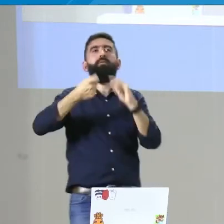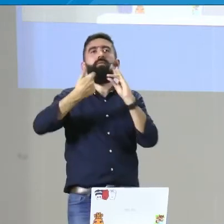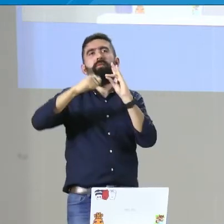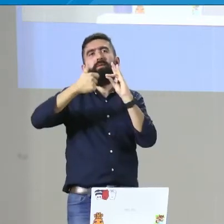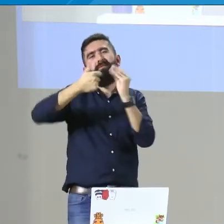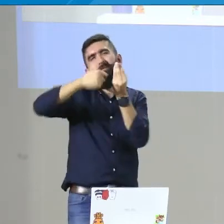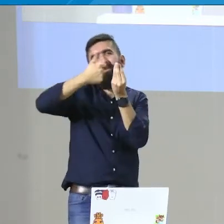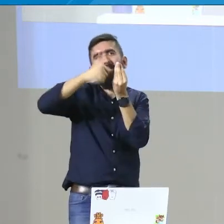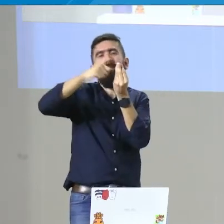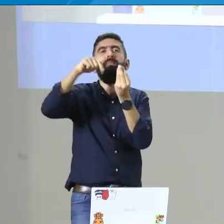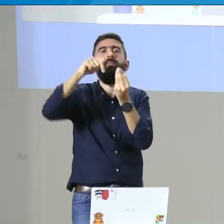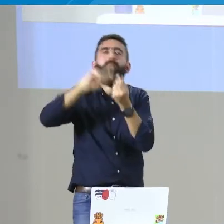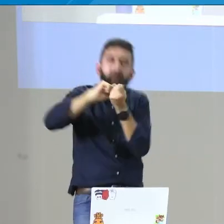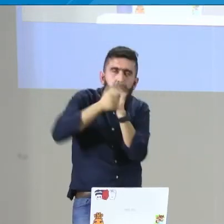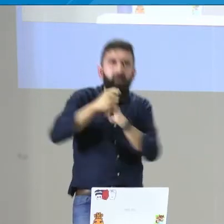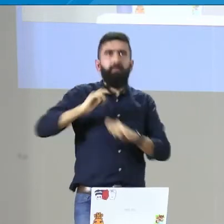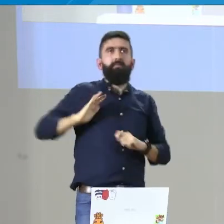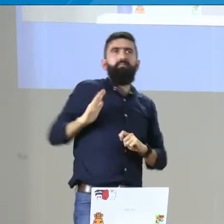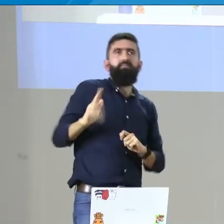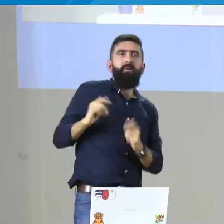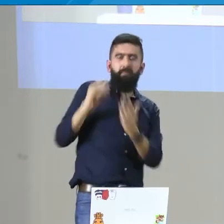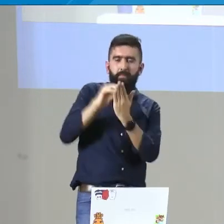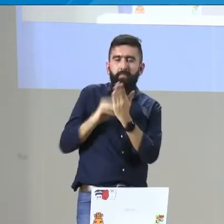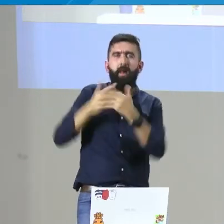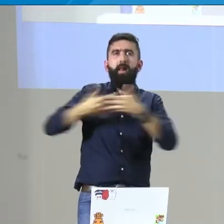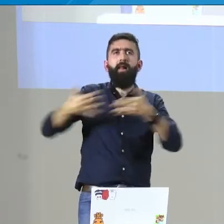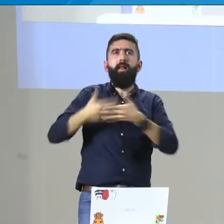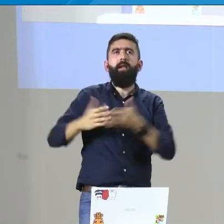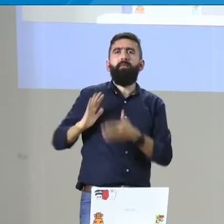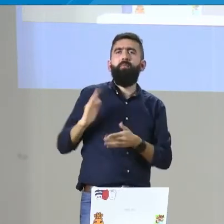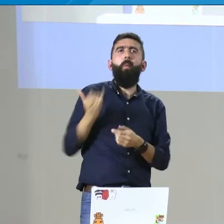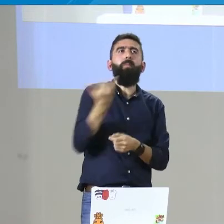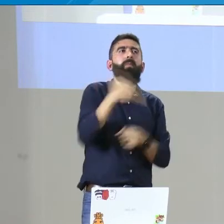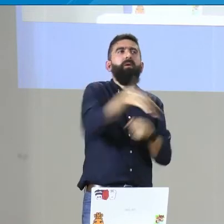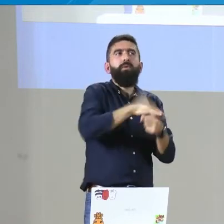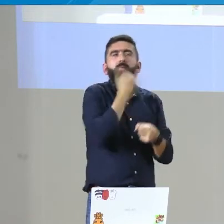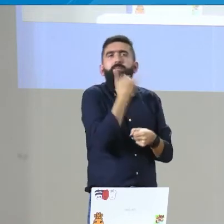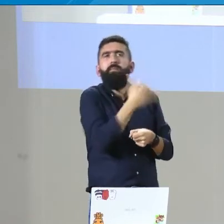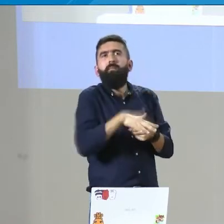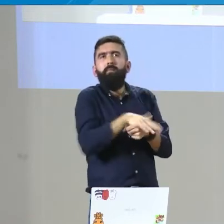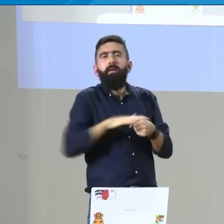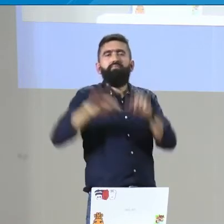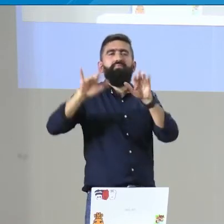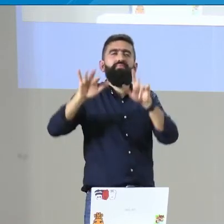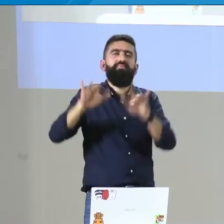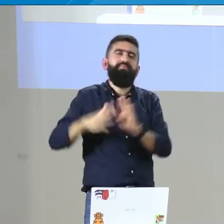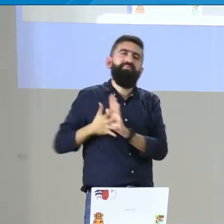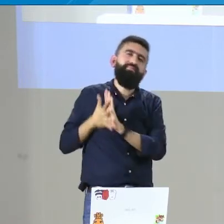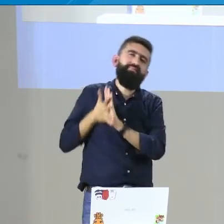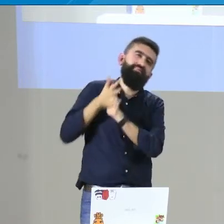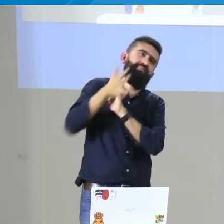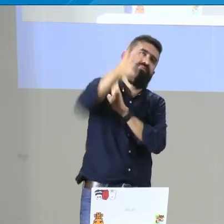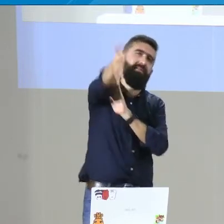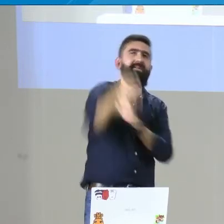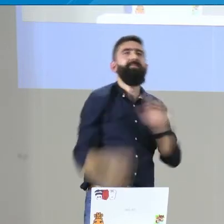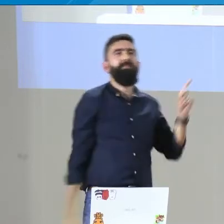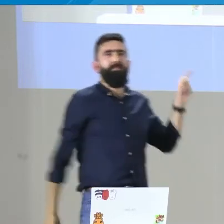inicialmente es recoger datos, números, cifras y posteriormente cambiarlo a un cuantitativo, a un estudio